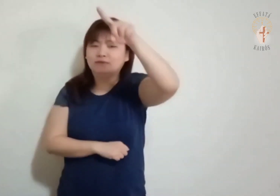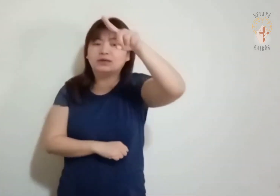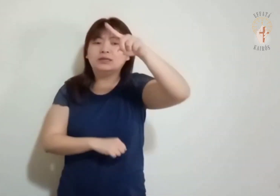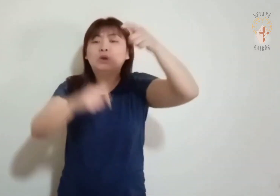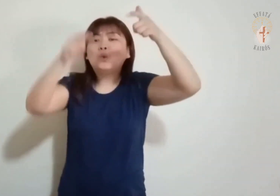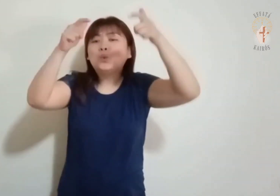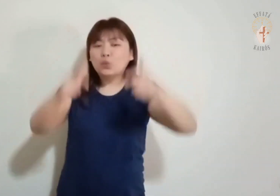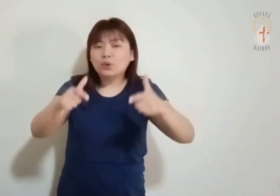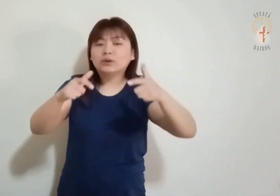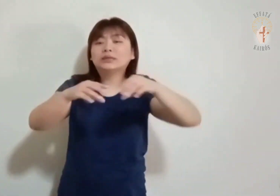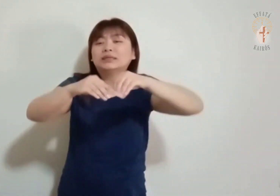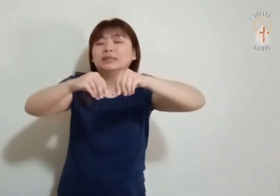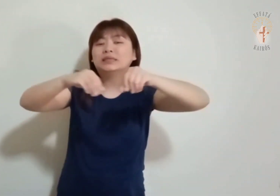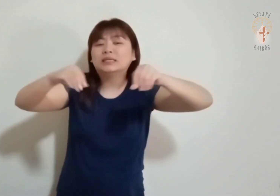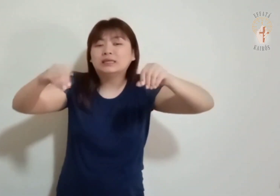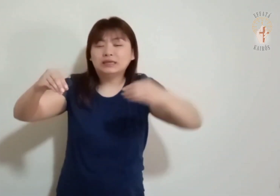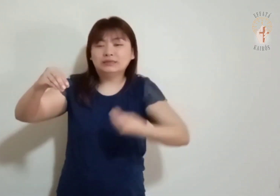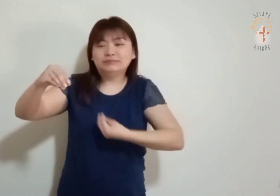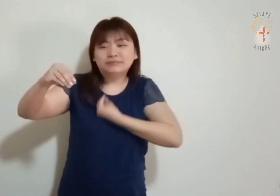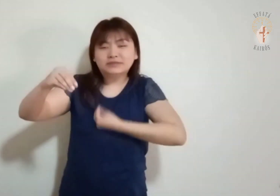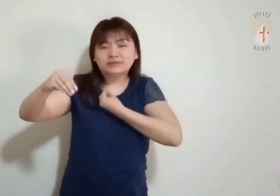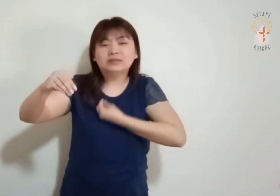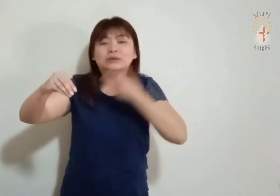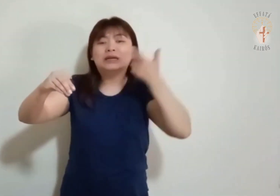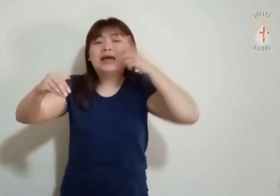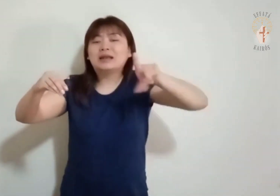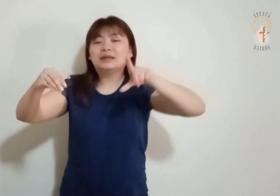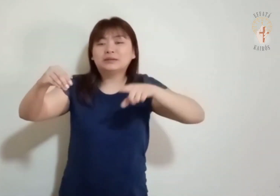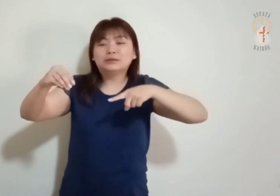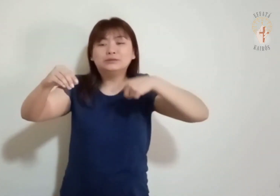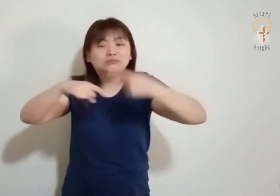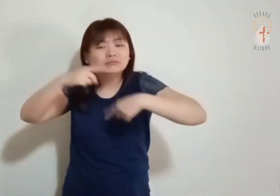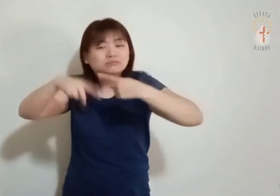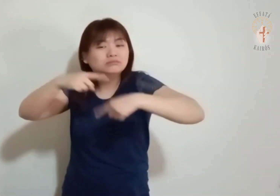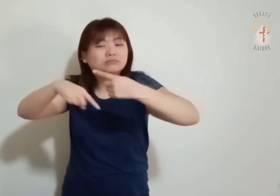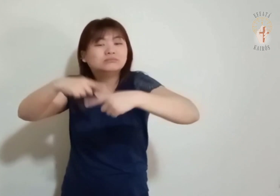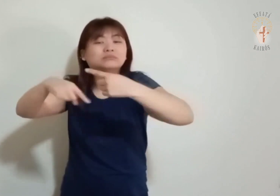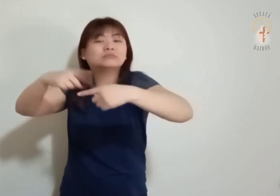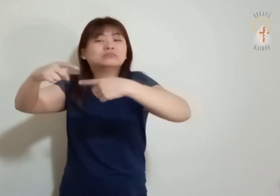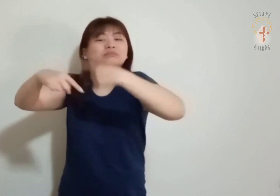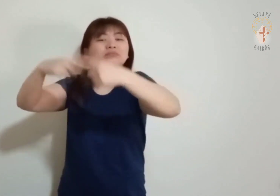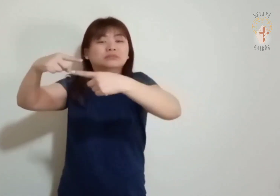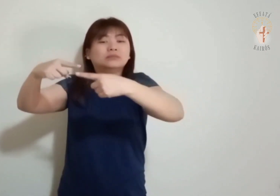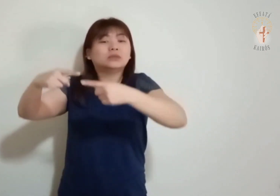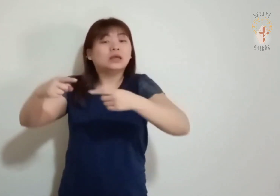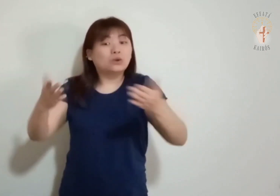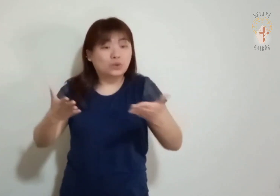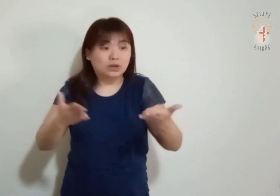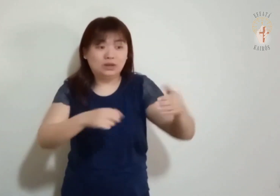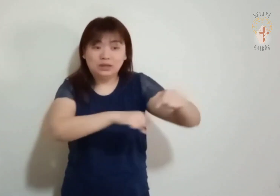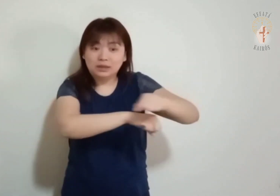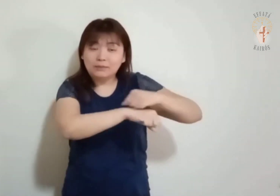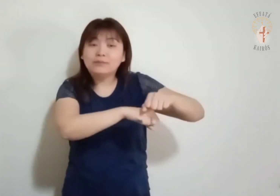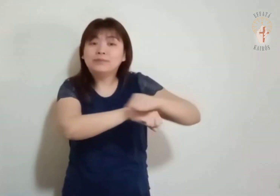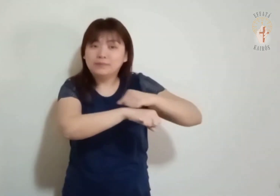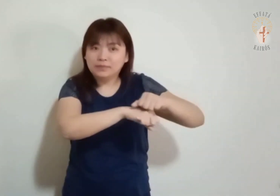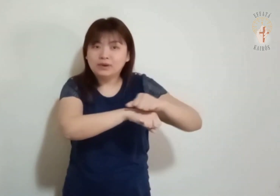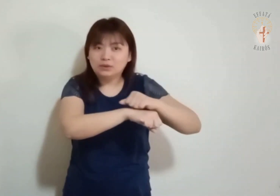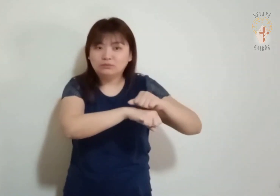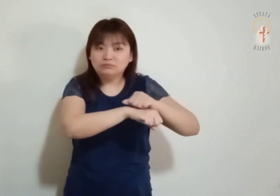que devia receber como herança e partiu sem saber